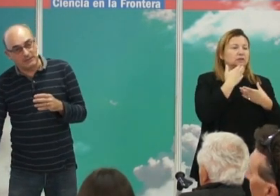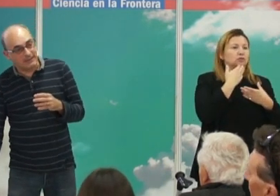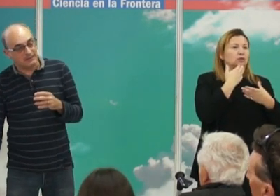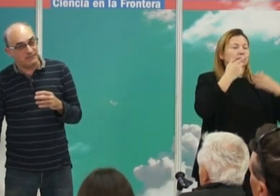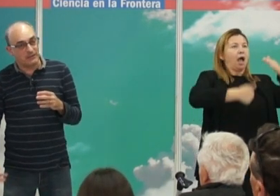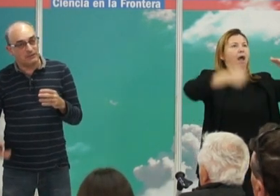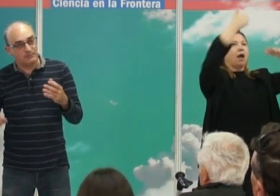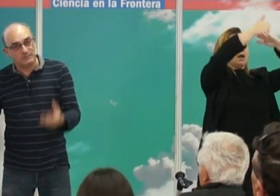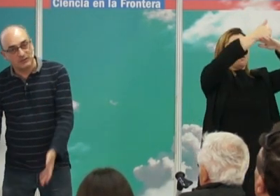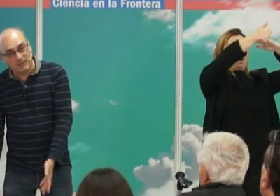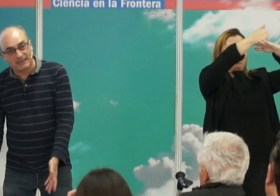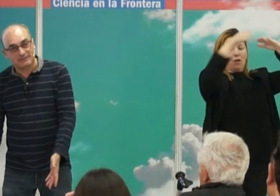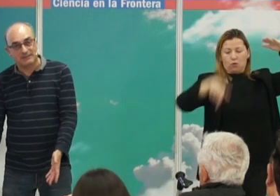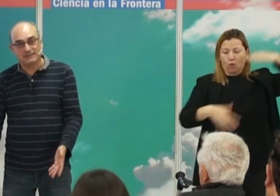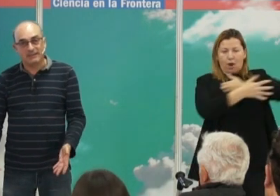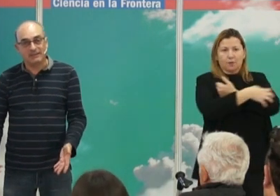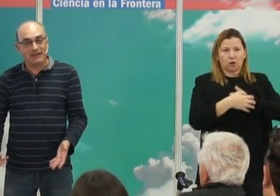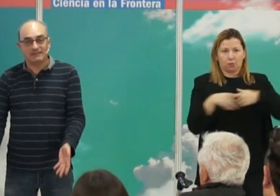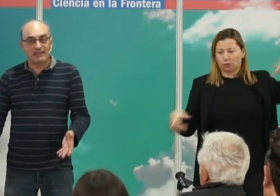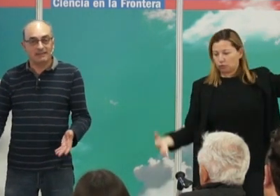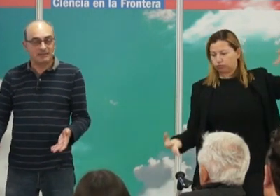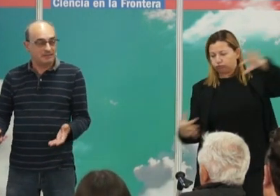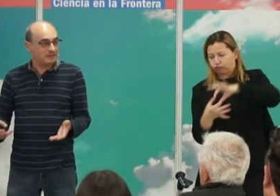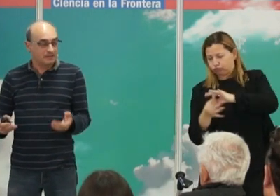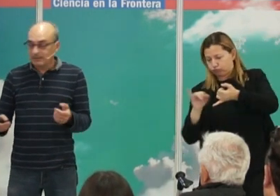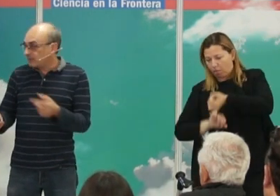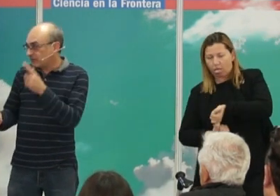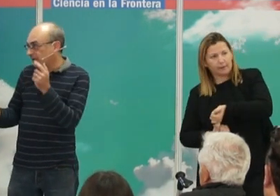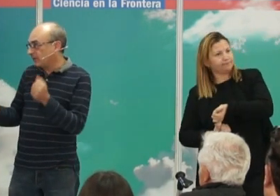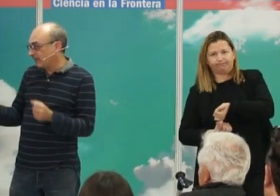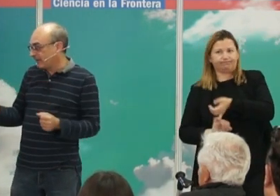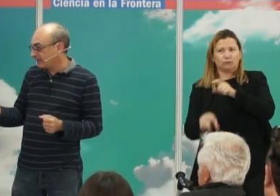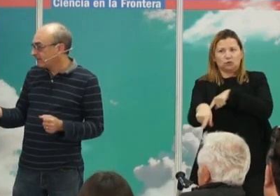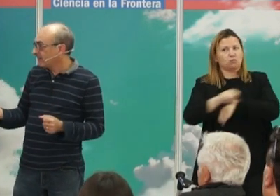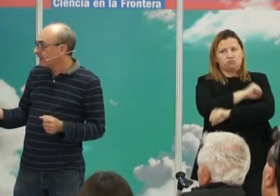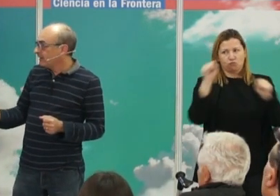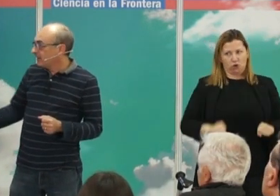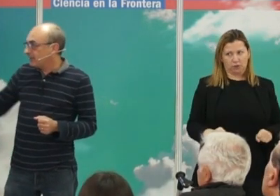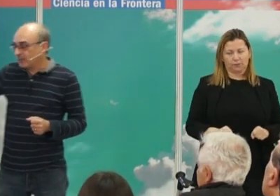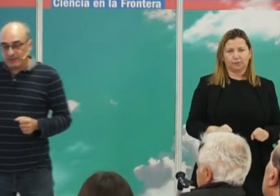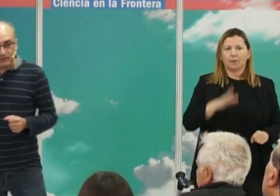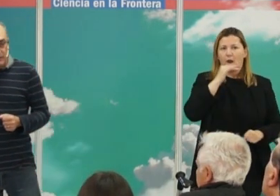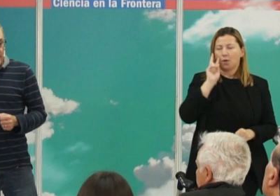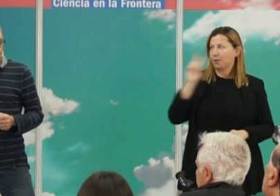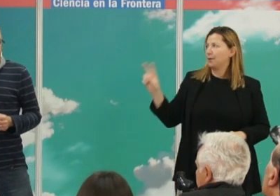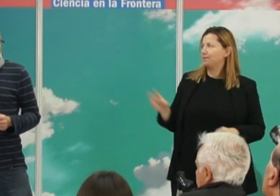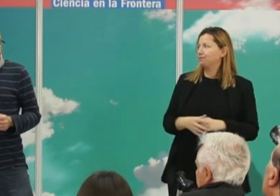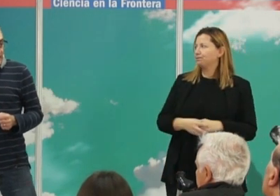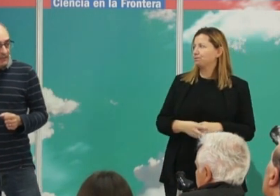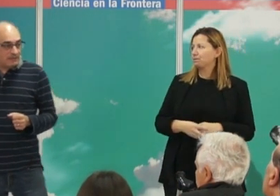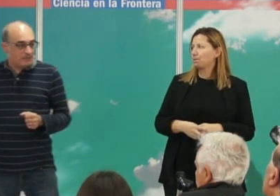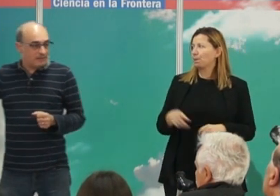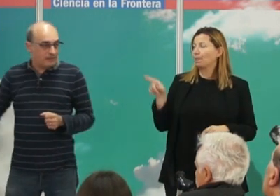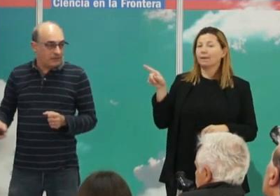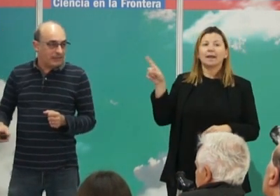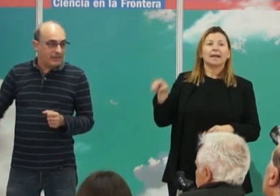con alguien de una casta inferior, pues bajas de casta. Pues lo veréis. Por cierto, esto es la